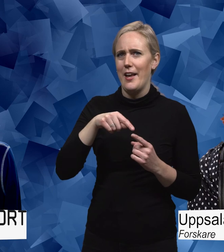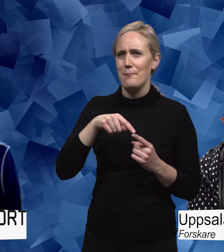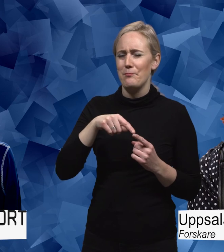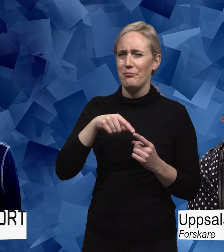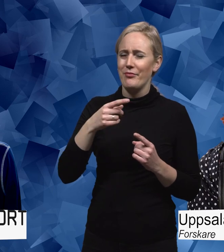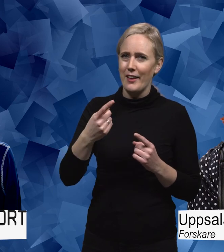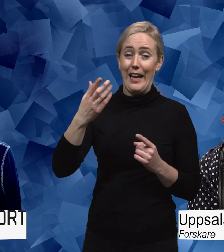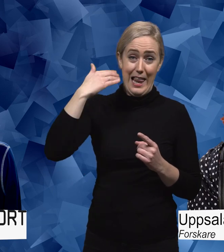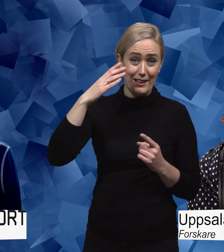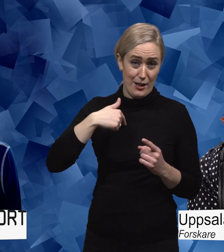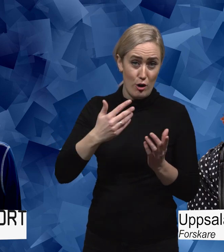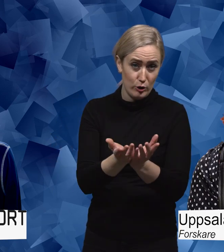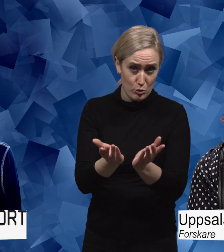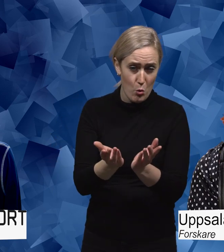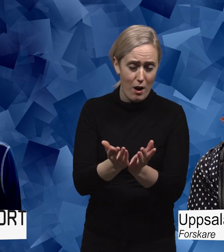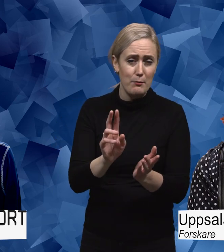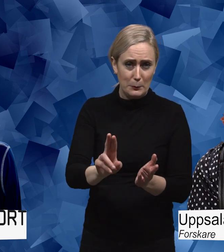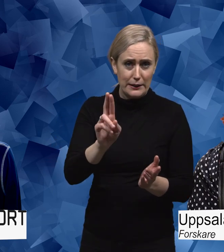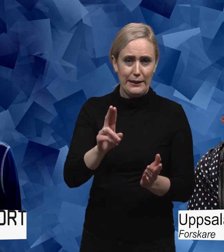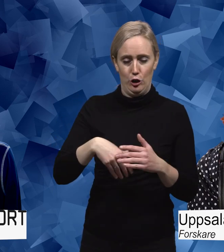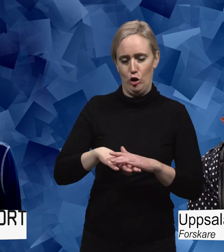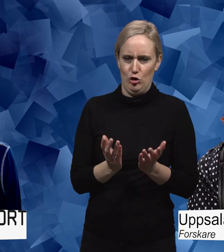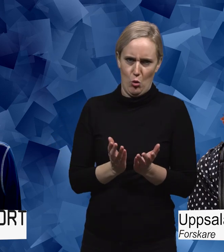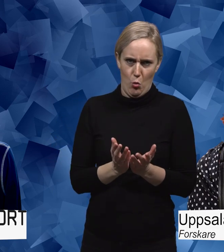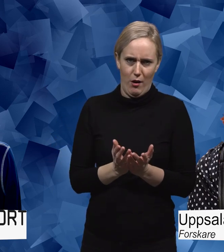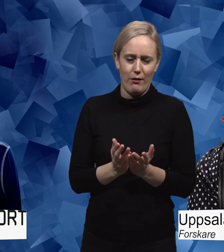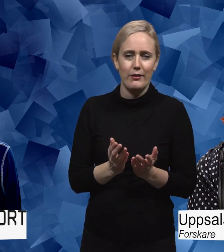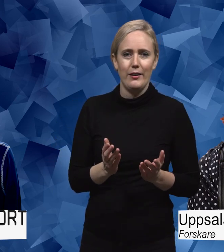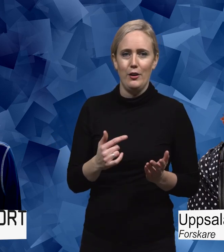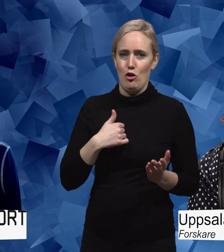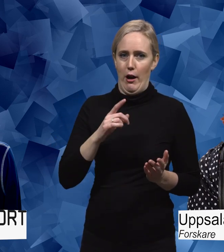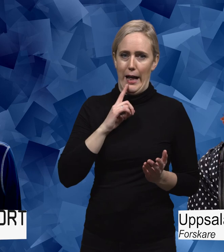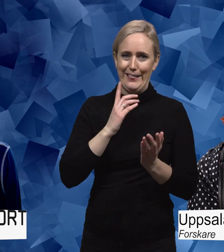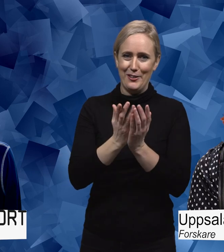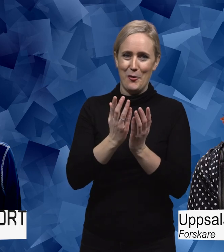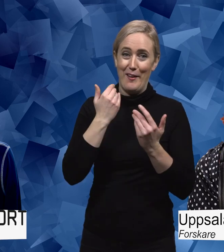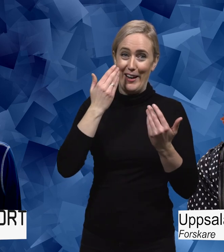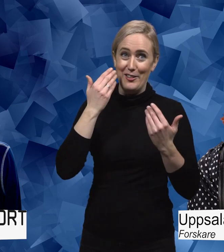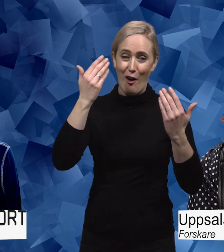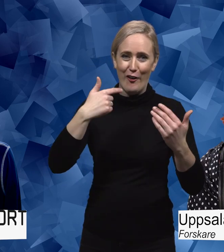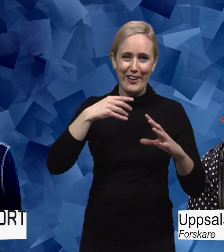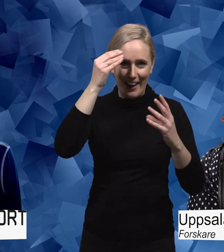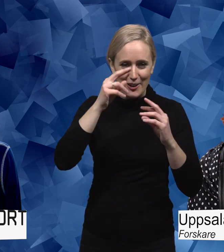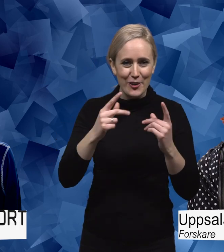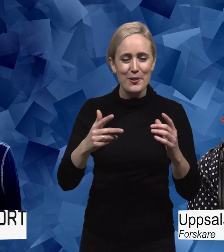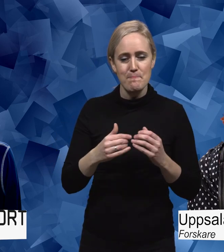väldigt länge sedan som jag gick i skolan, grundskolan alltså. Jag går ju alltid i skolan, jag älskar att lära mig saker. Men just att ha